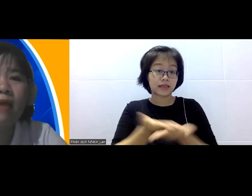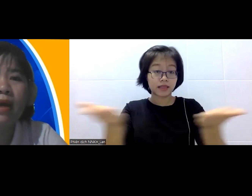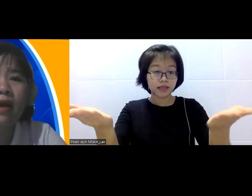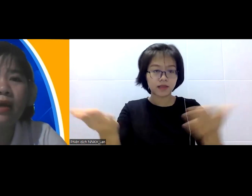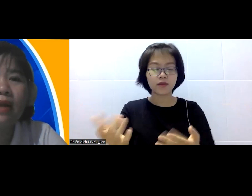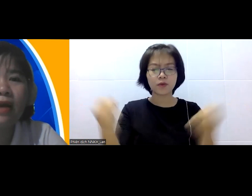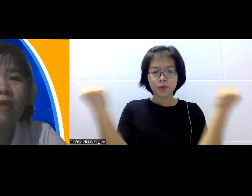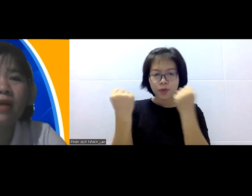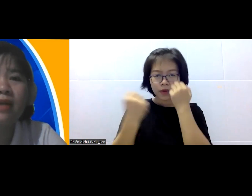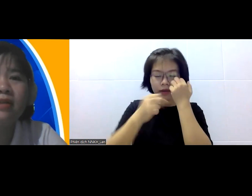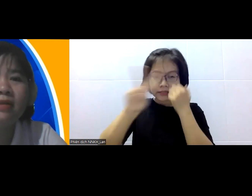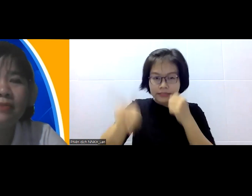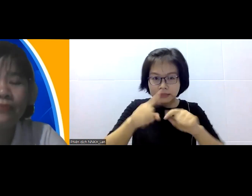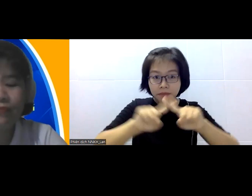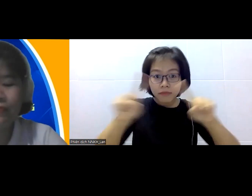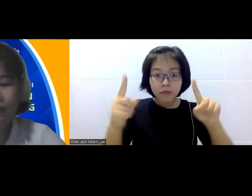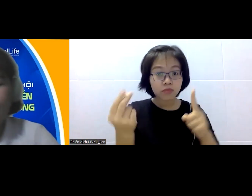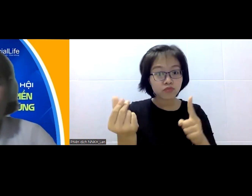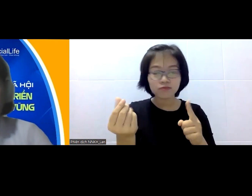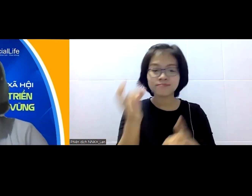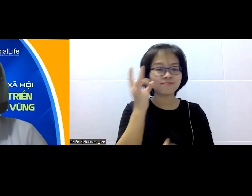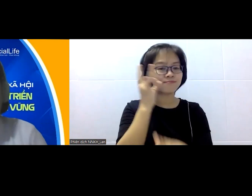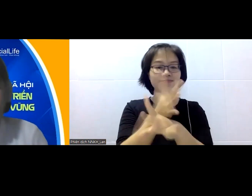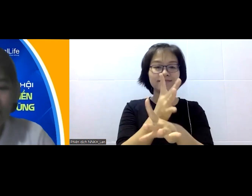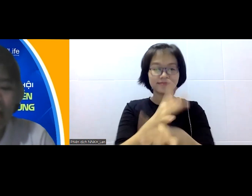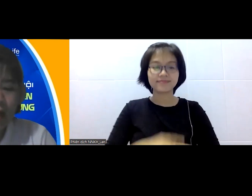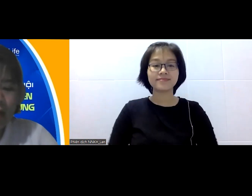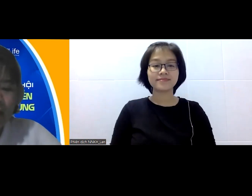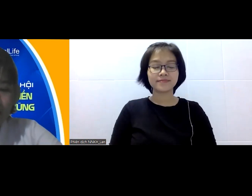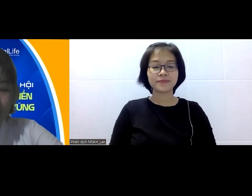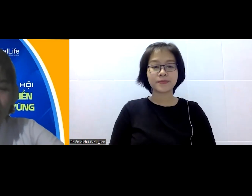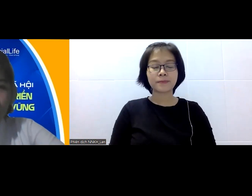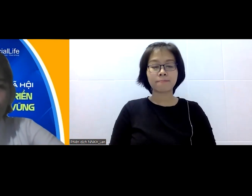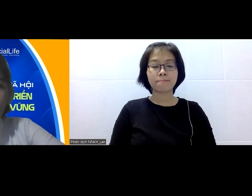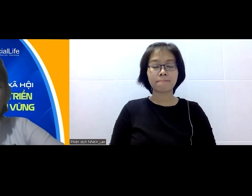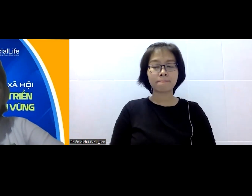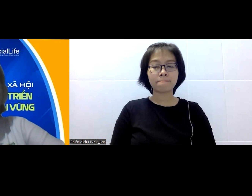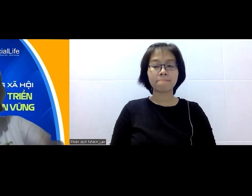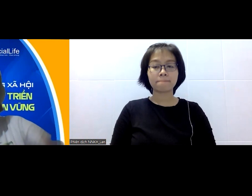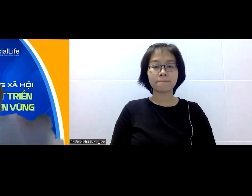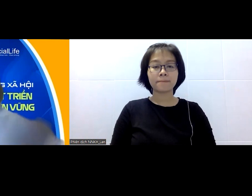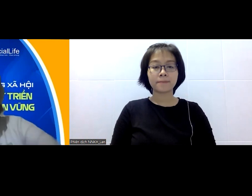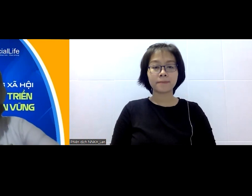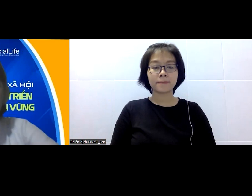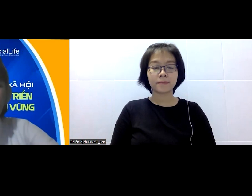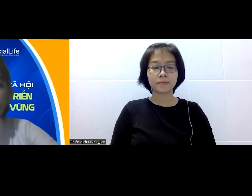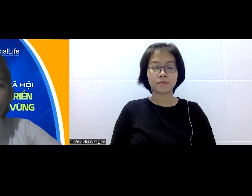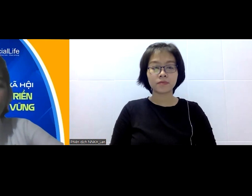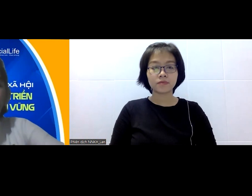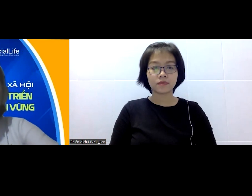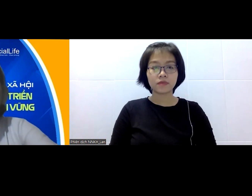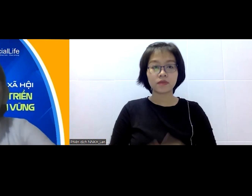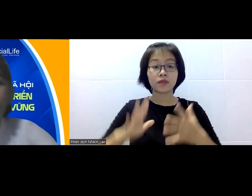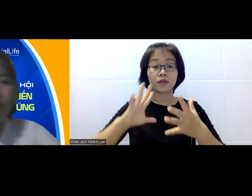gì khác mà lại không có đặc trưng và cái công việc mà phát triển thị trường